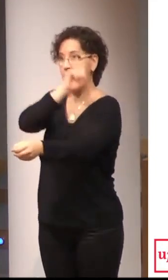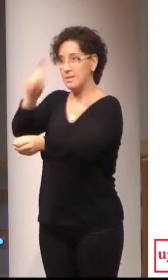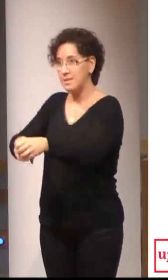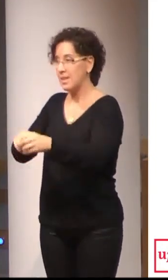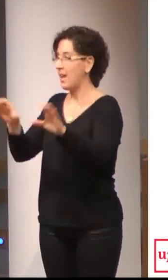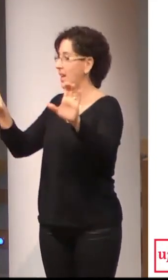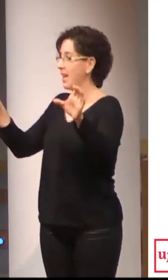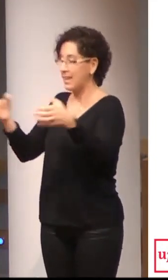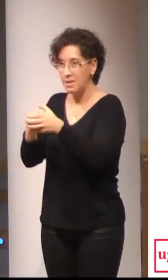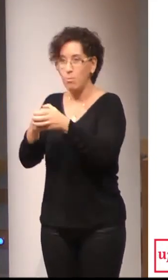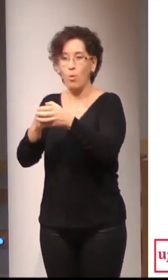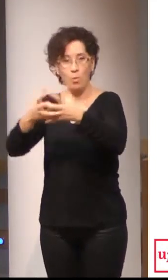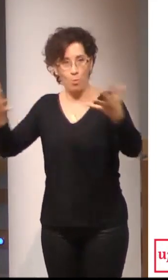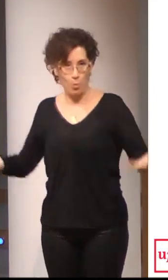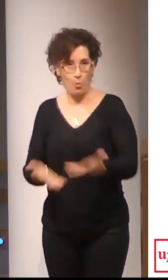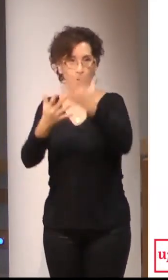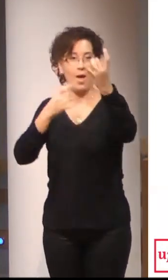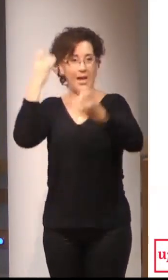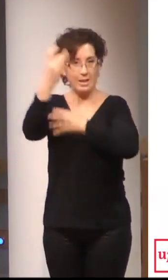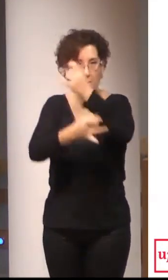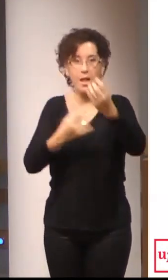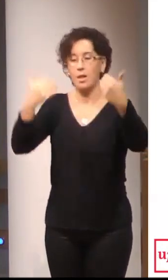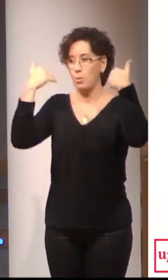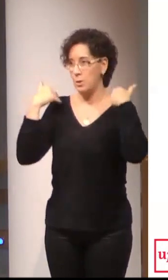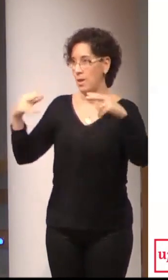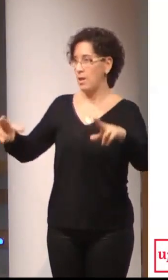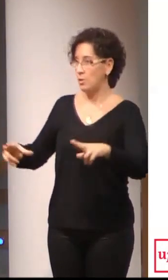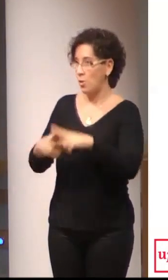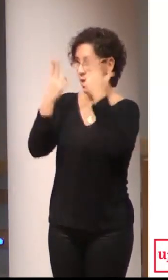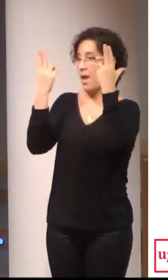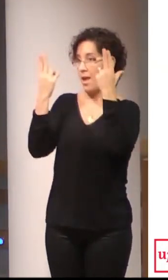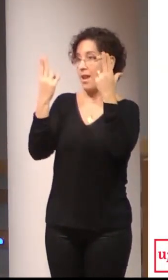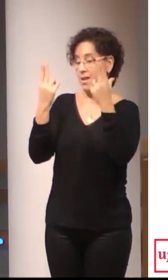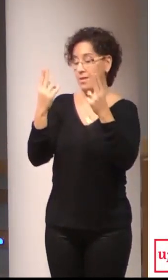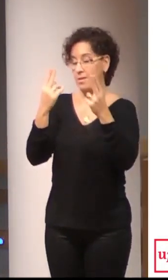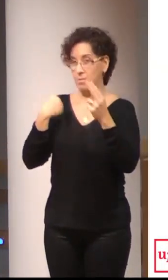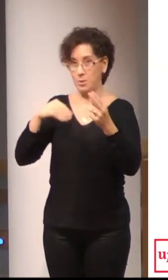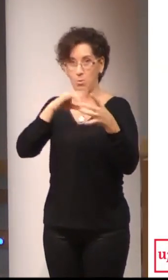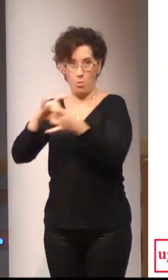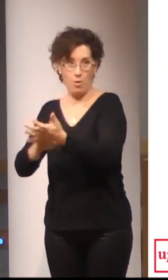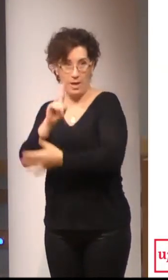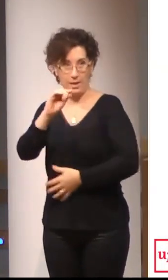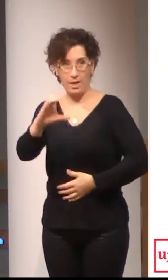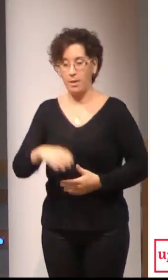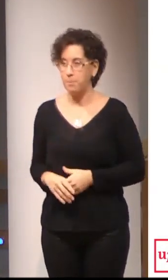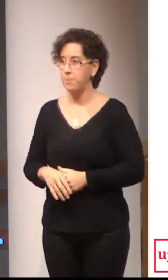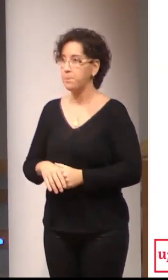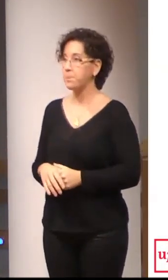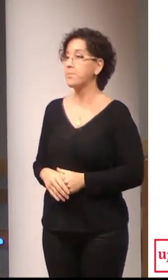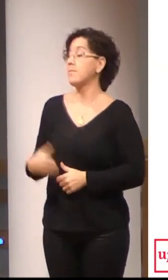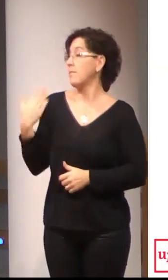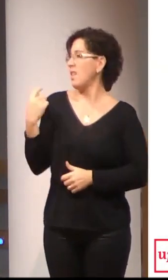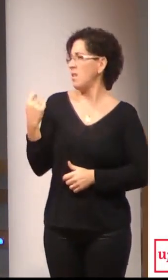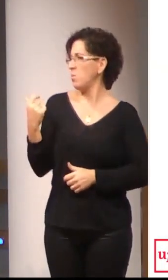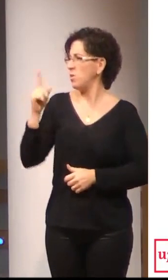promove as actividades de responsabilidade social vinculadas a la lengua de signos catalana. Recientemente ha